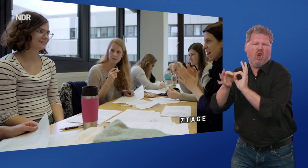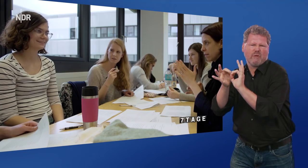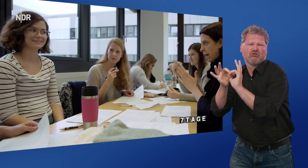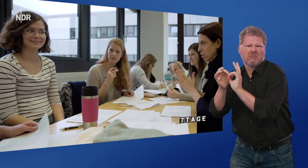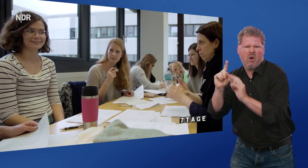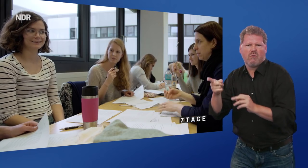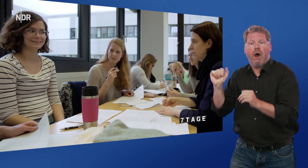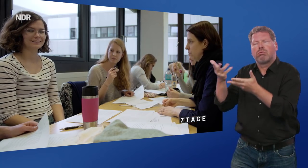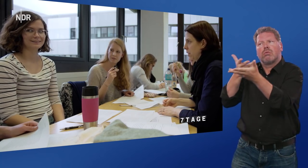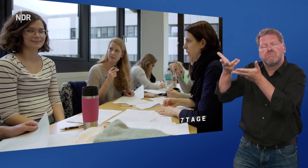mitreden zu können.